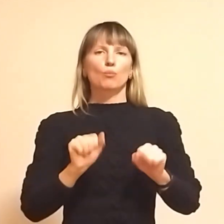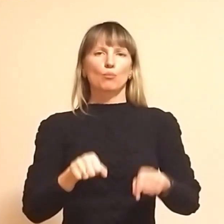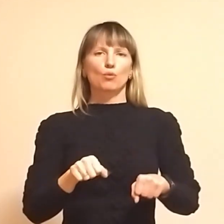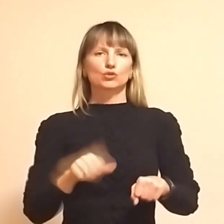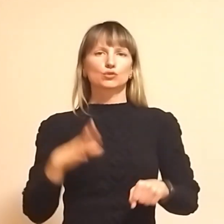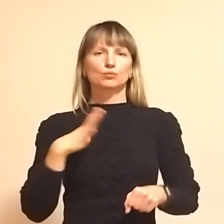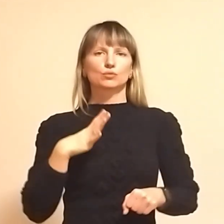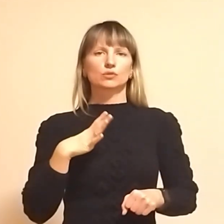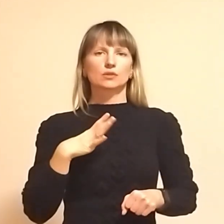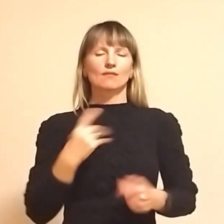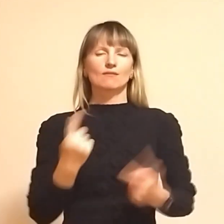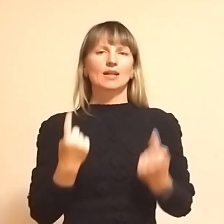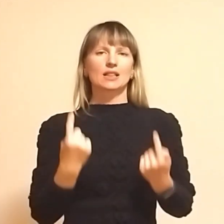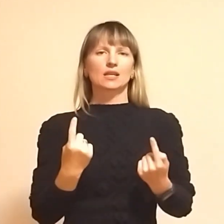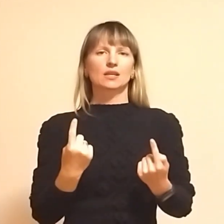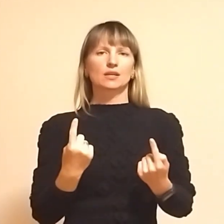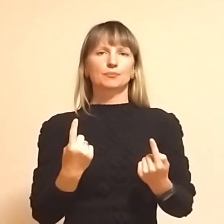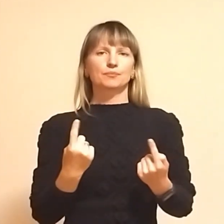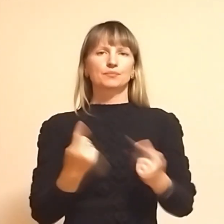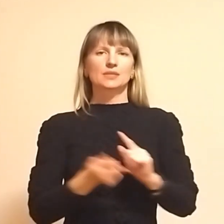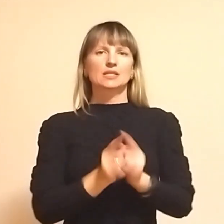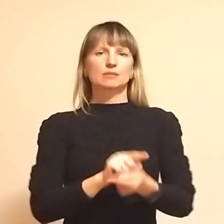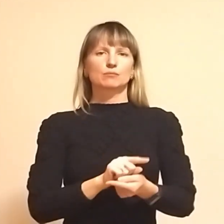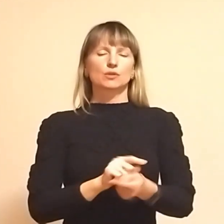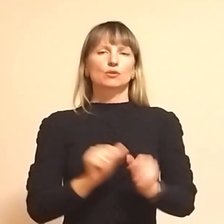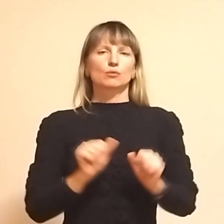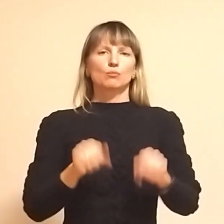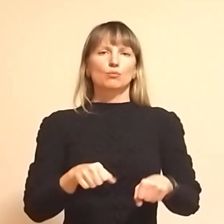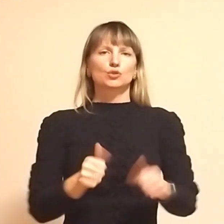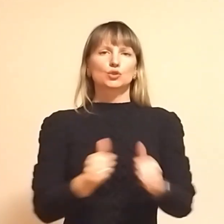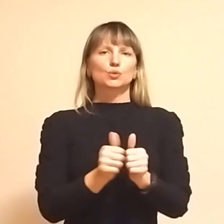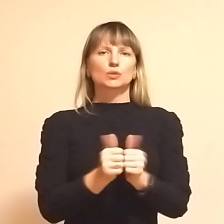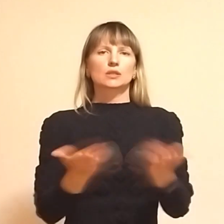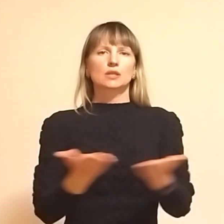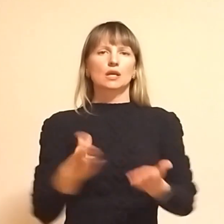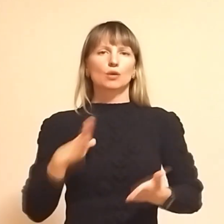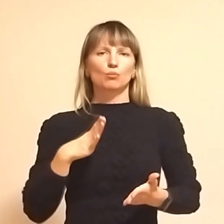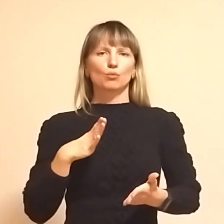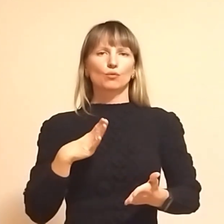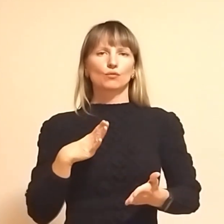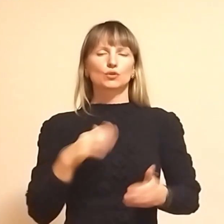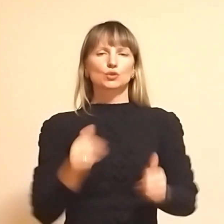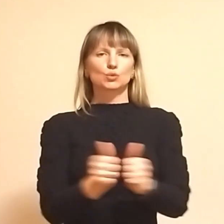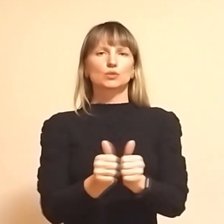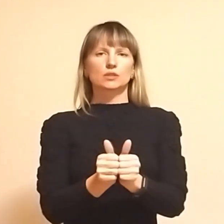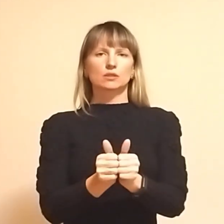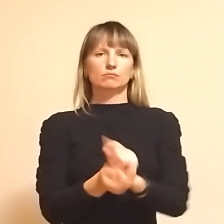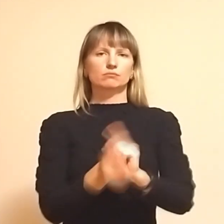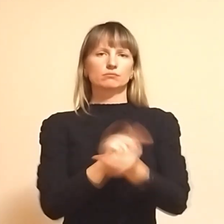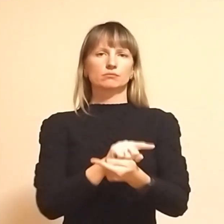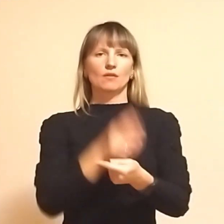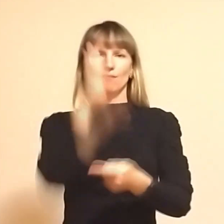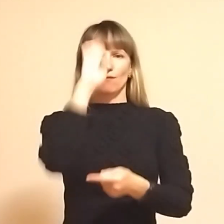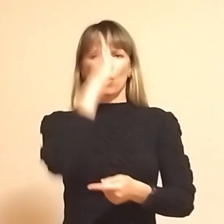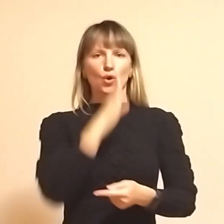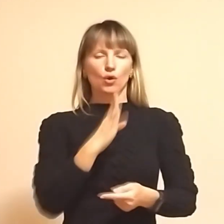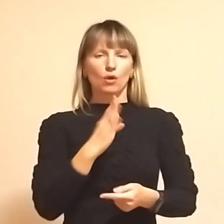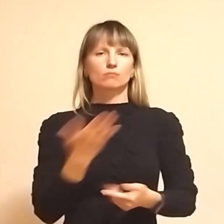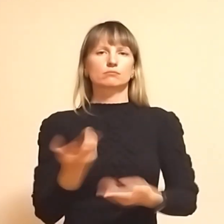статися великі зміни. Може, сусід, який був сусідом, стати ворогом. Тому ми